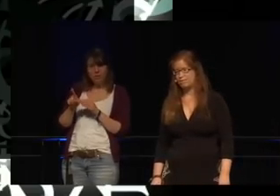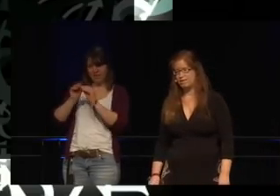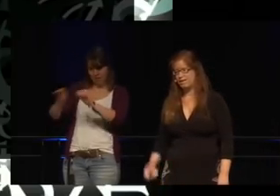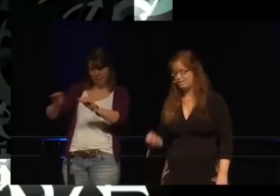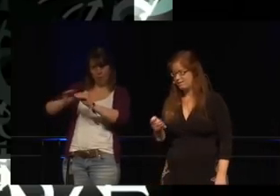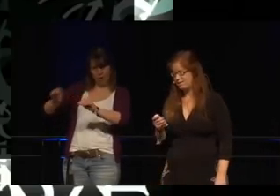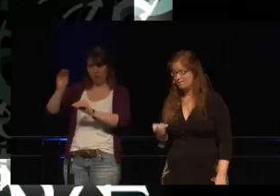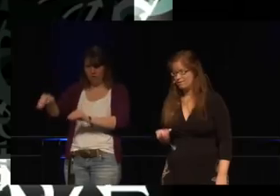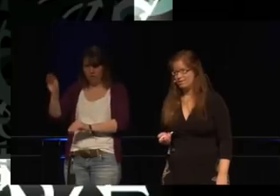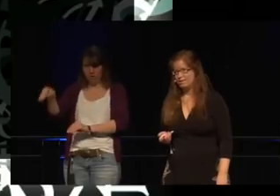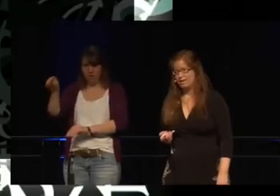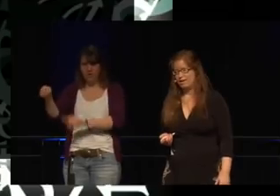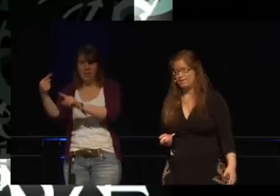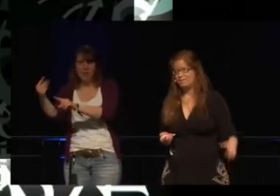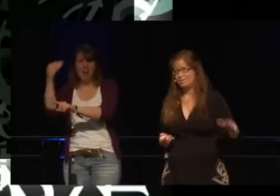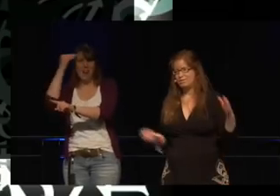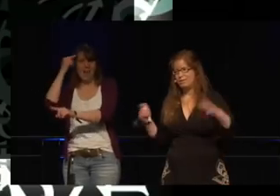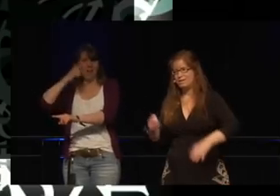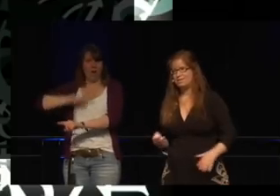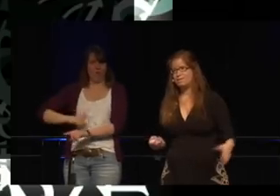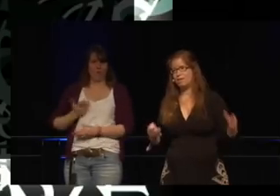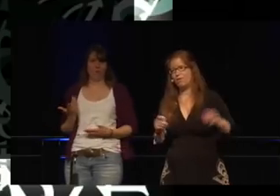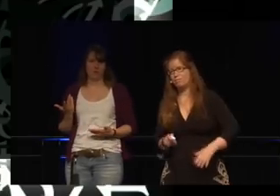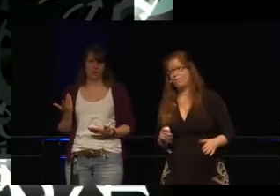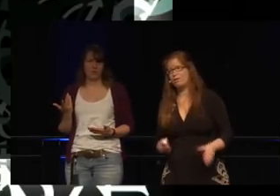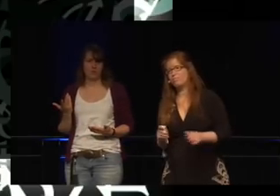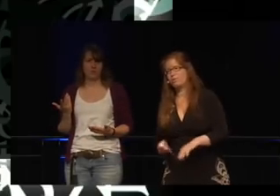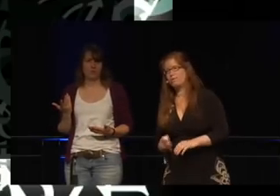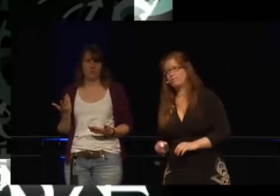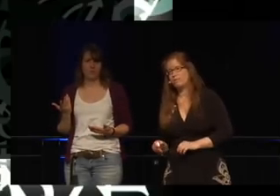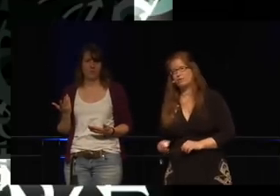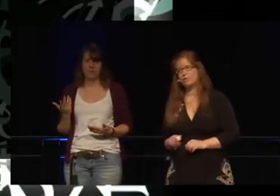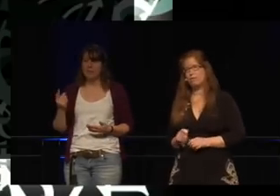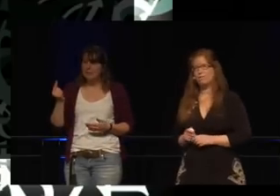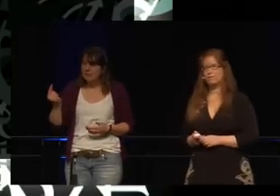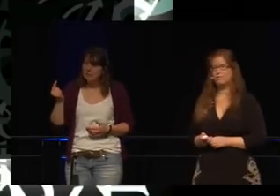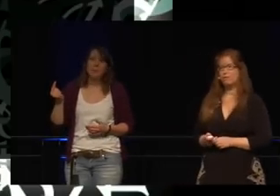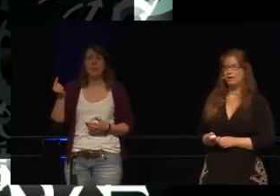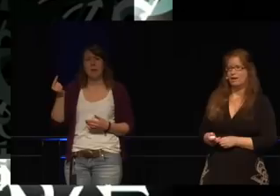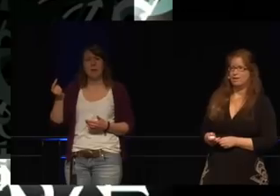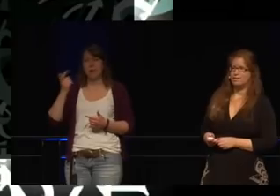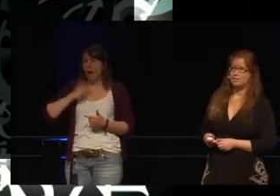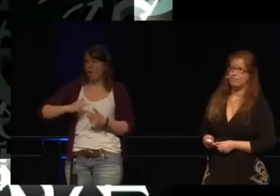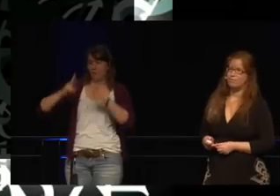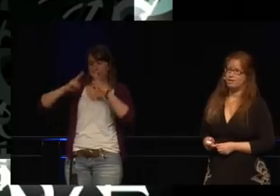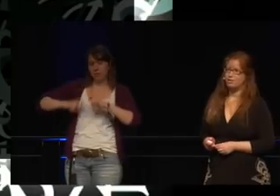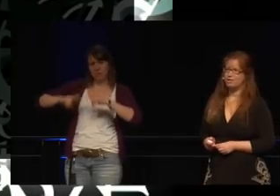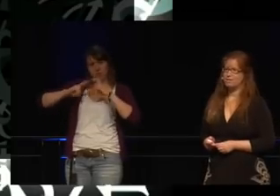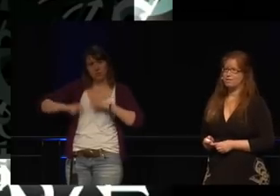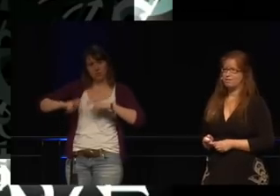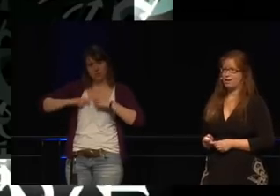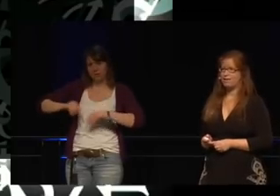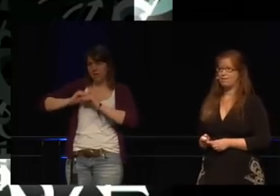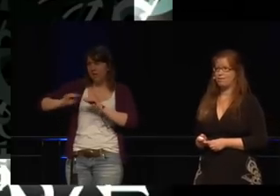Methode, auf die sie sehr viel über dich lernen. Und die Geräte lernen immer mehr